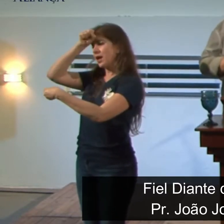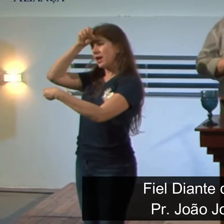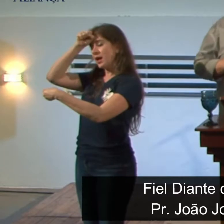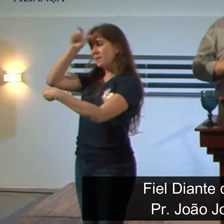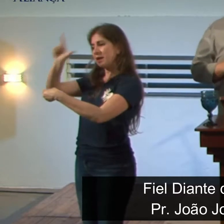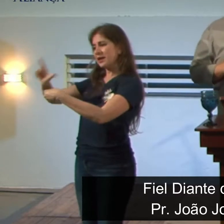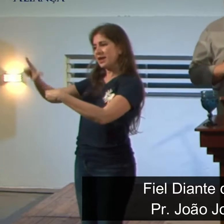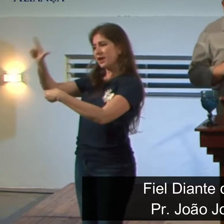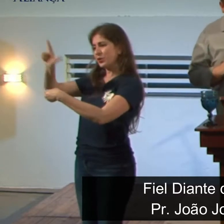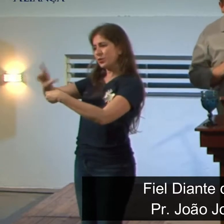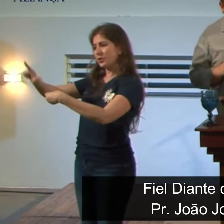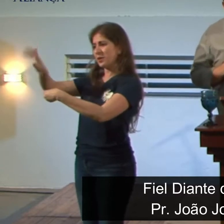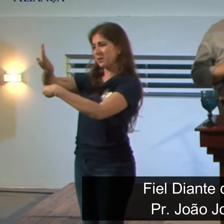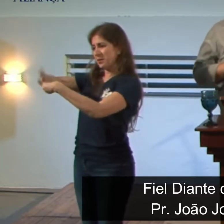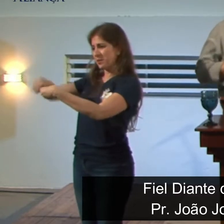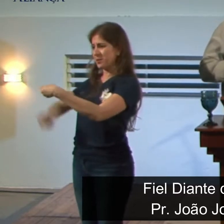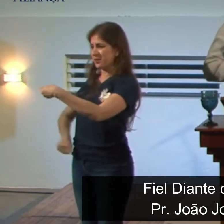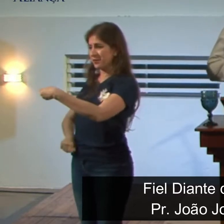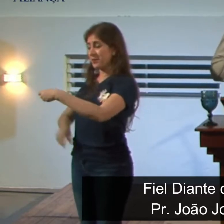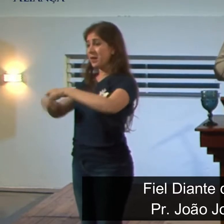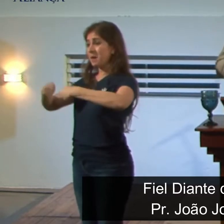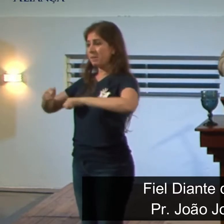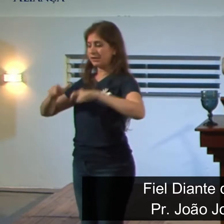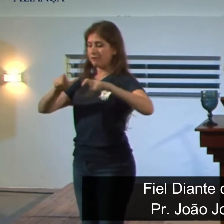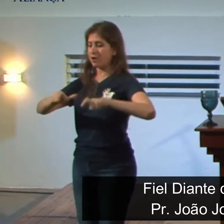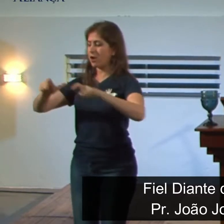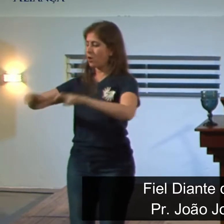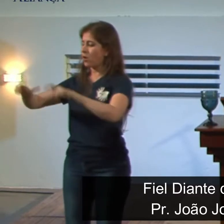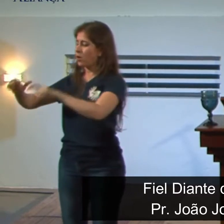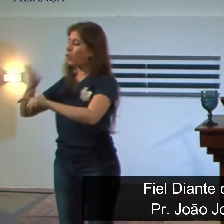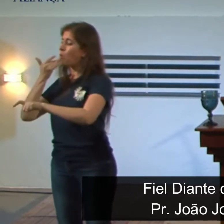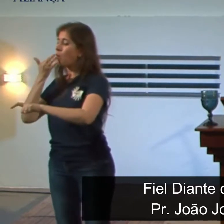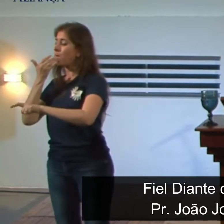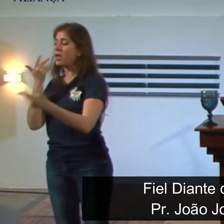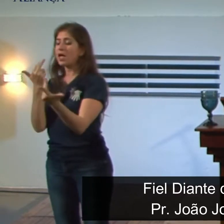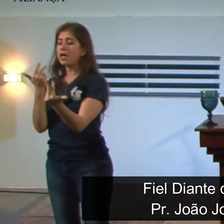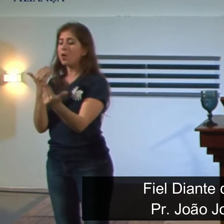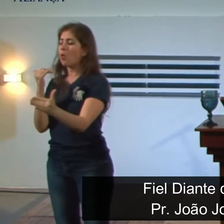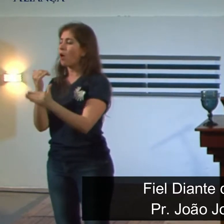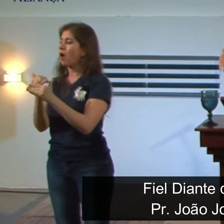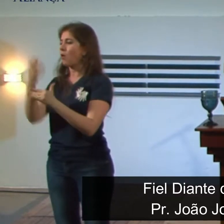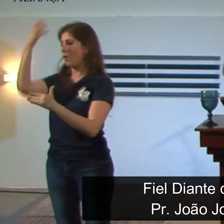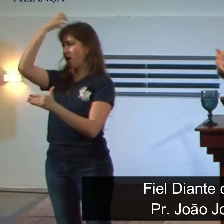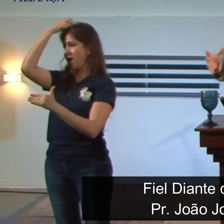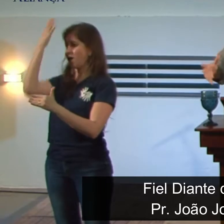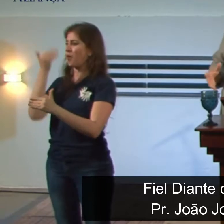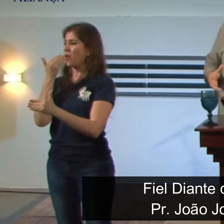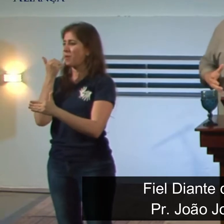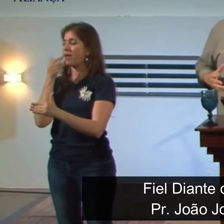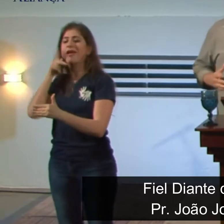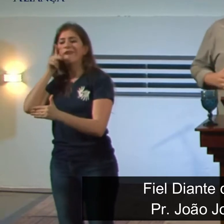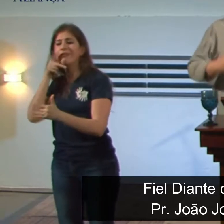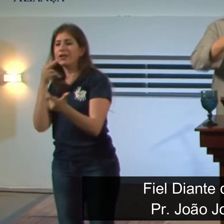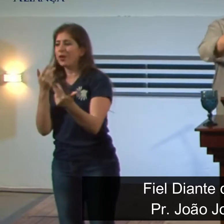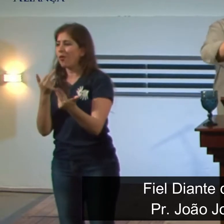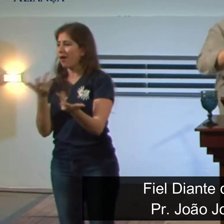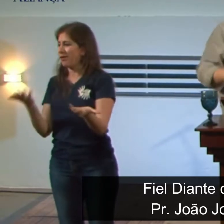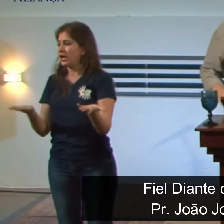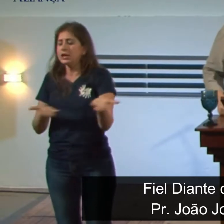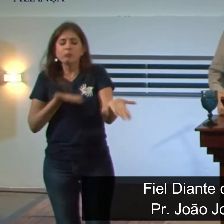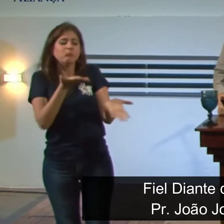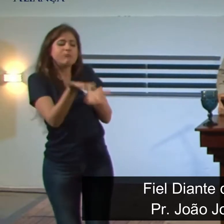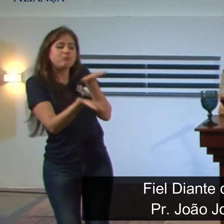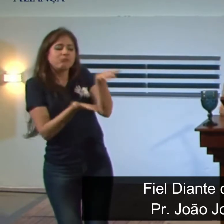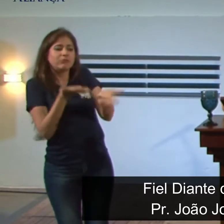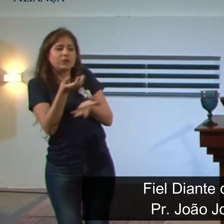Eles tinham também que desfrutar da mesa do rei, viver na corte, desfrutar do que o rei comia, do que o rei bebia. Eles eram muito bem tratados para poder